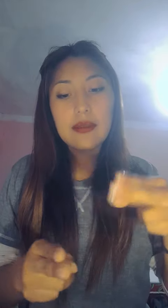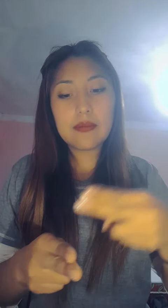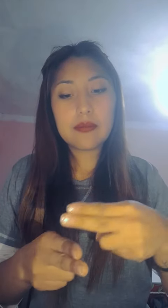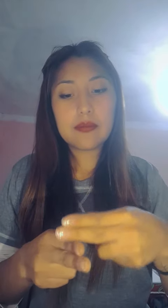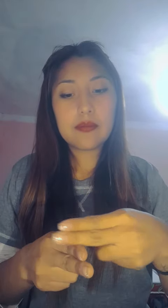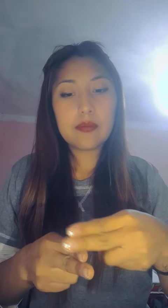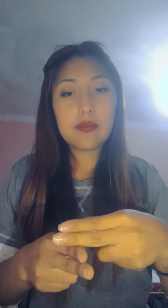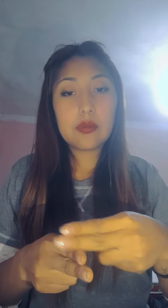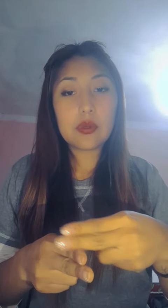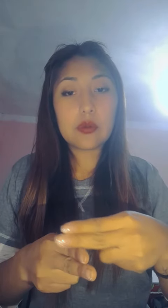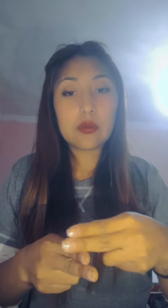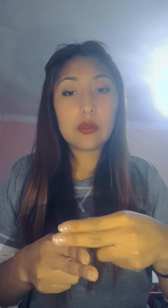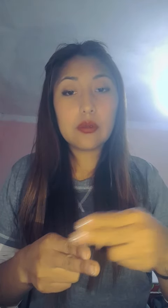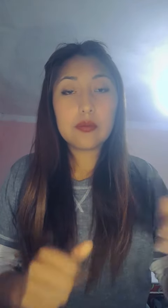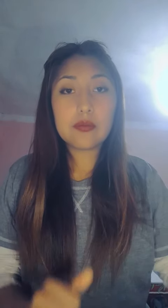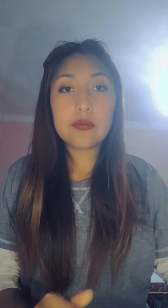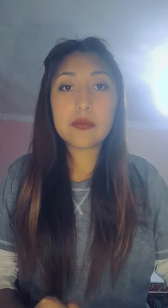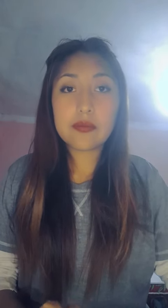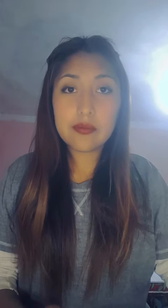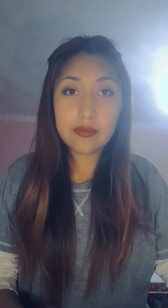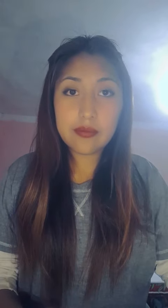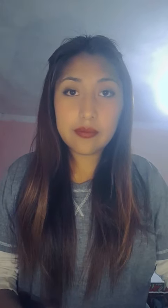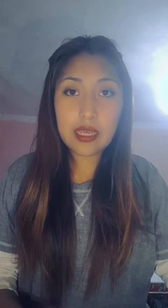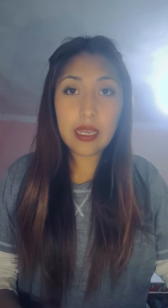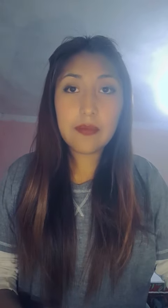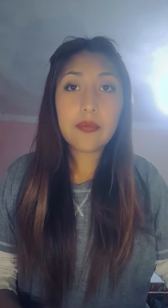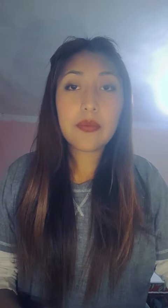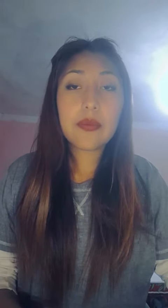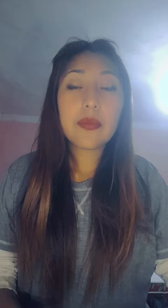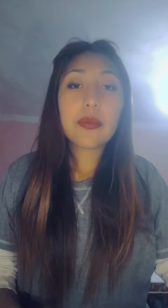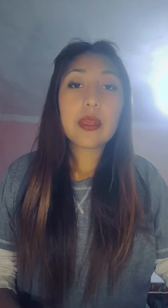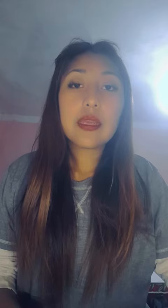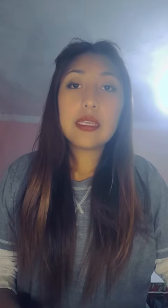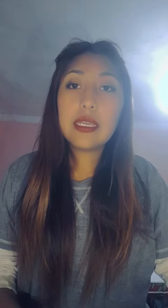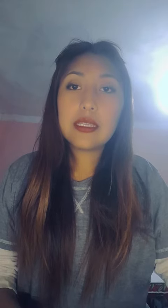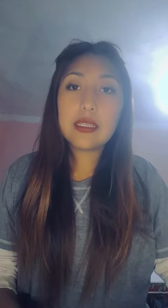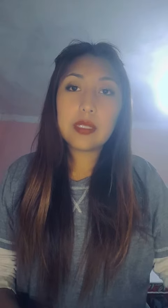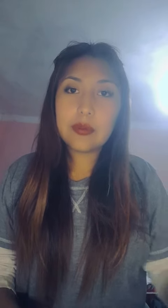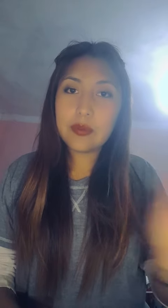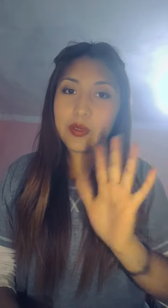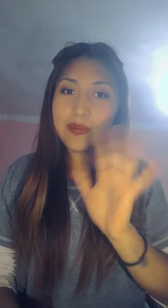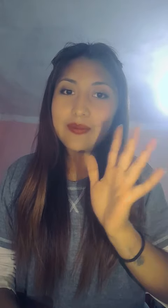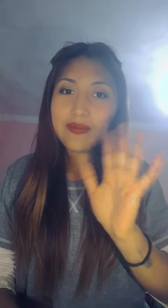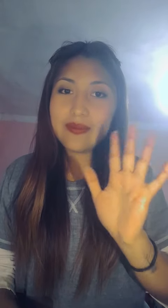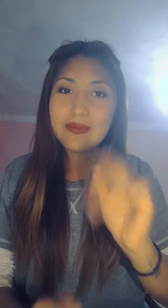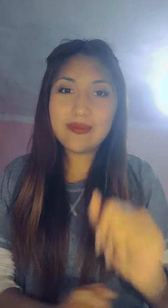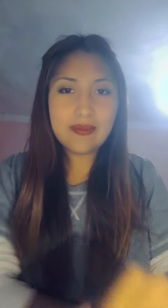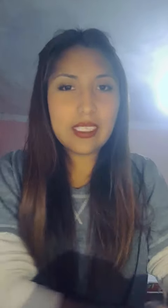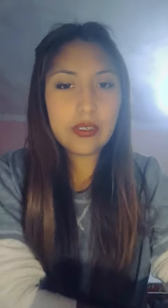pronto, ¿ya? Y ahí terminamos. Chao, chao.